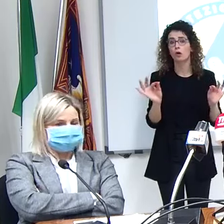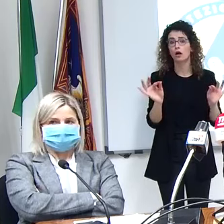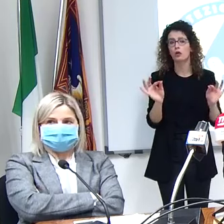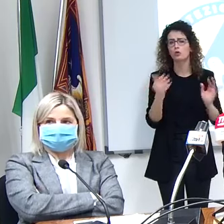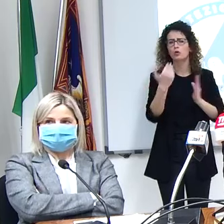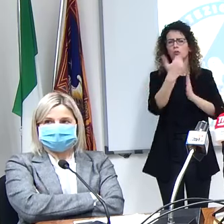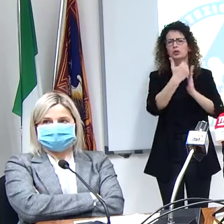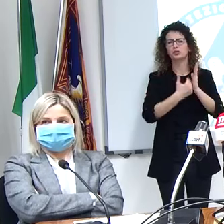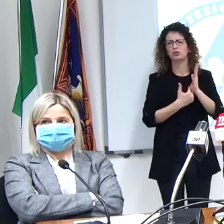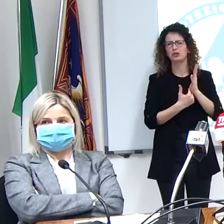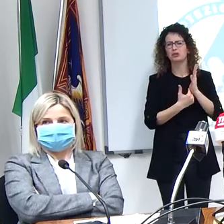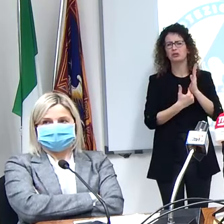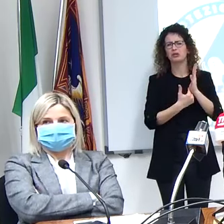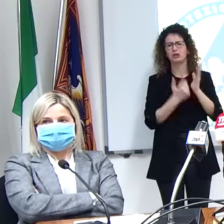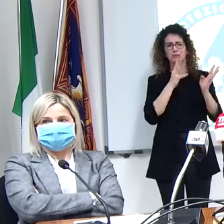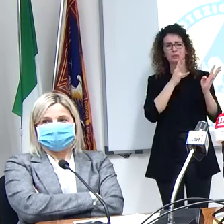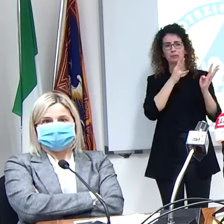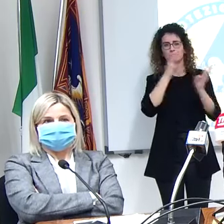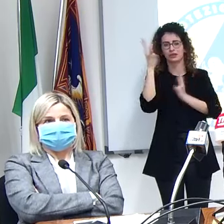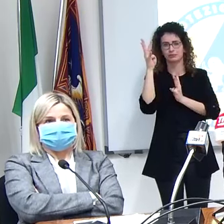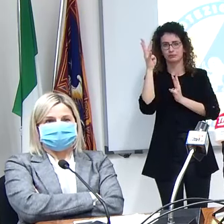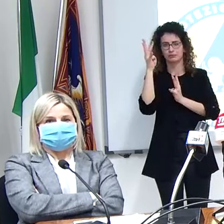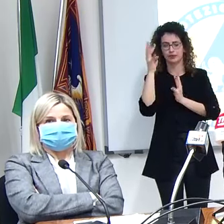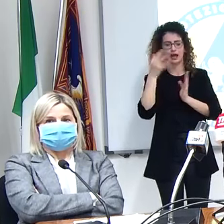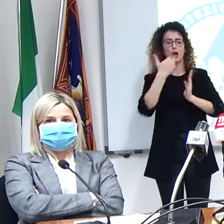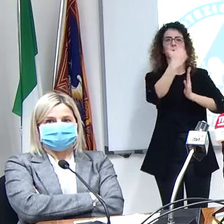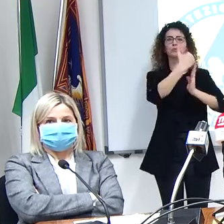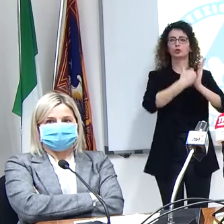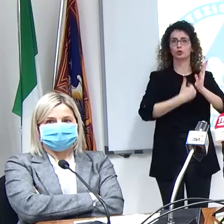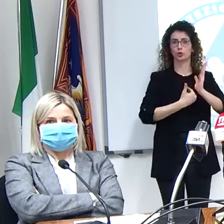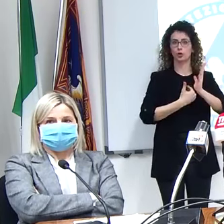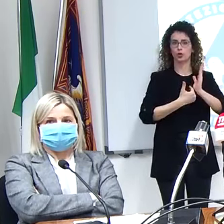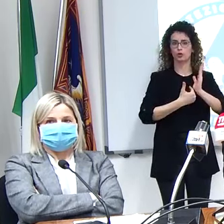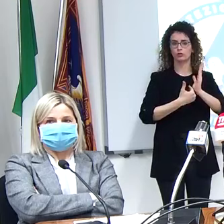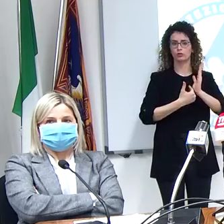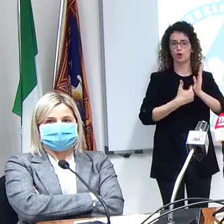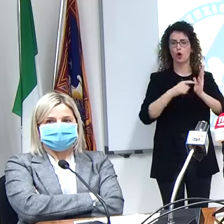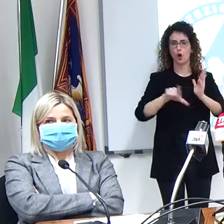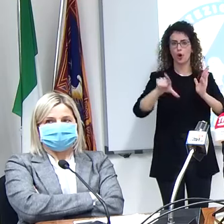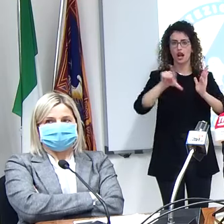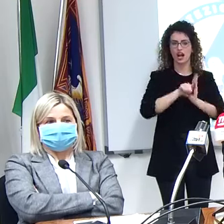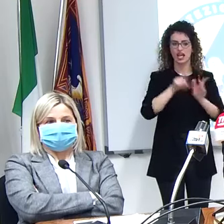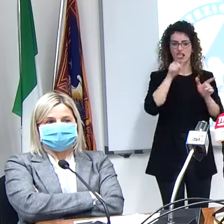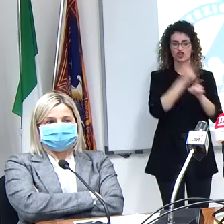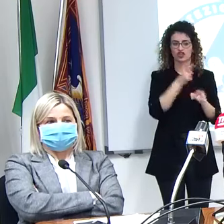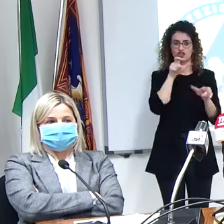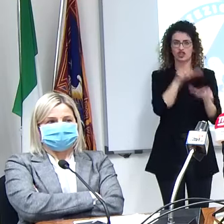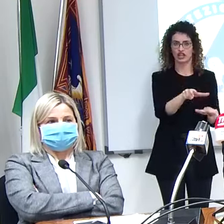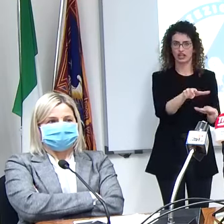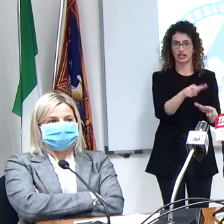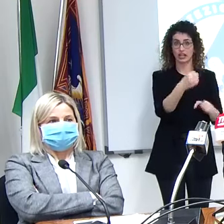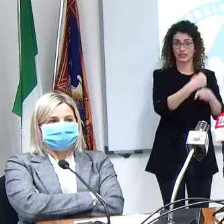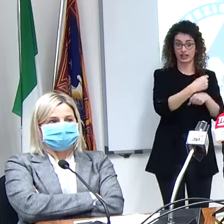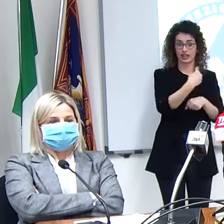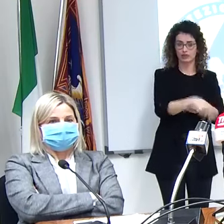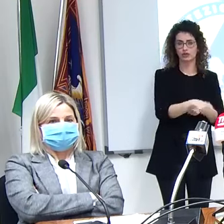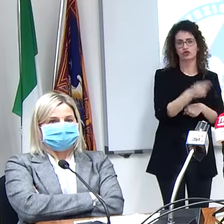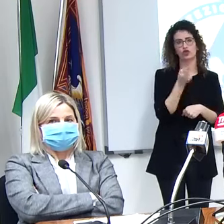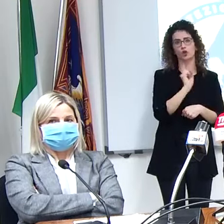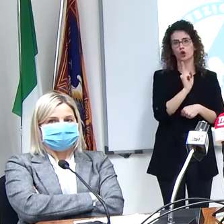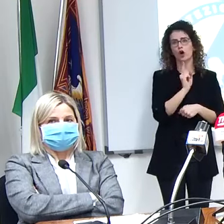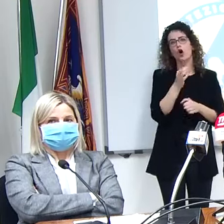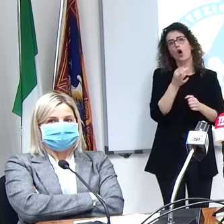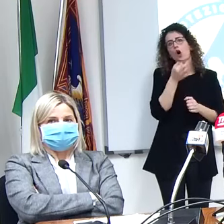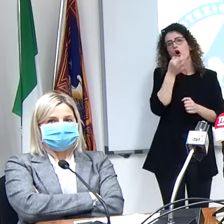protocollo non è una legge che ti impone di usare quei farmaci è un suggerimento che